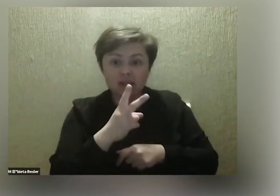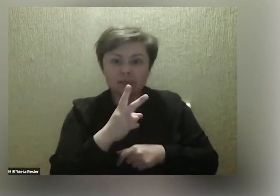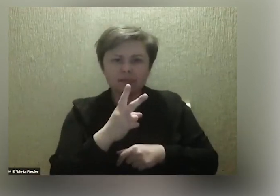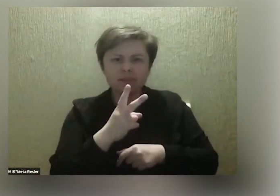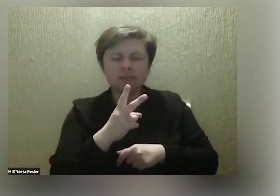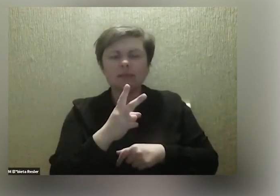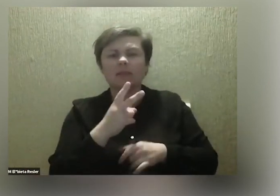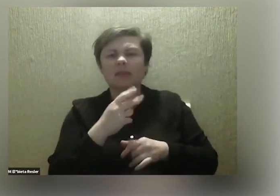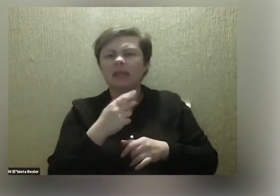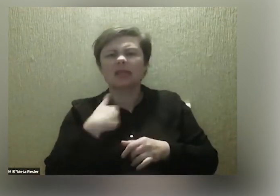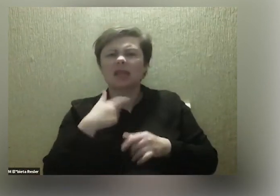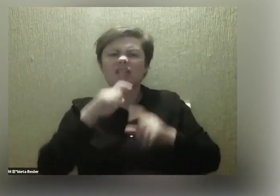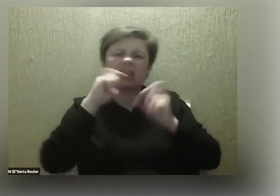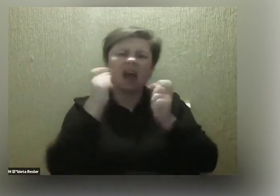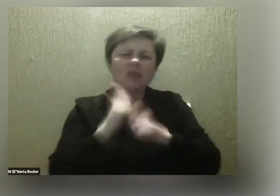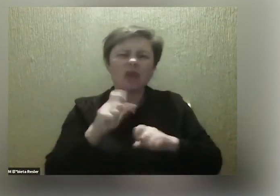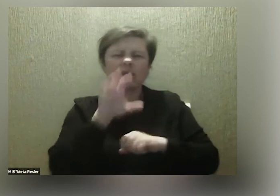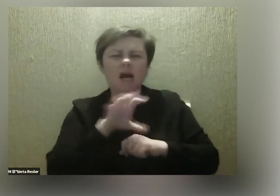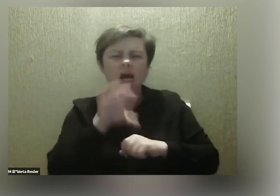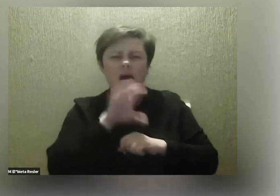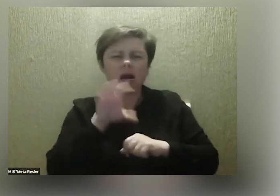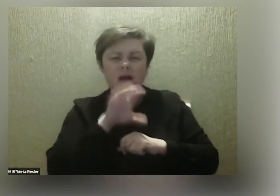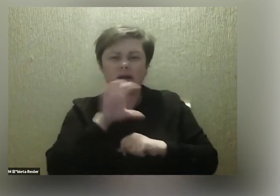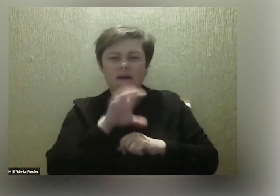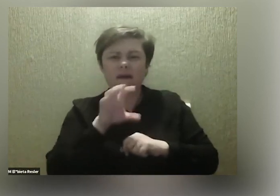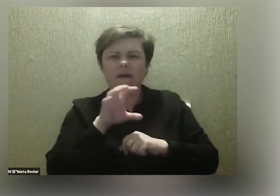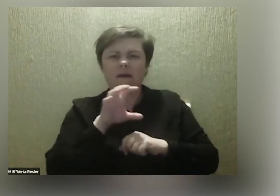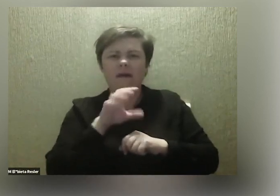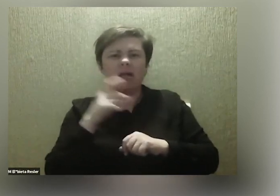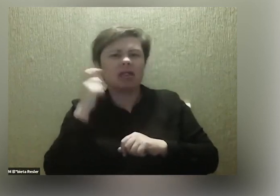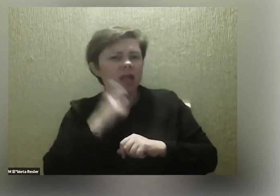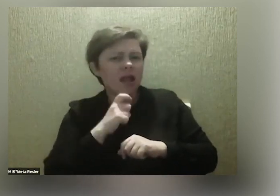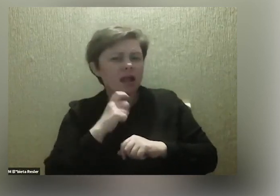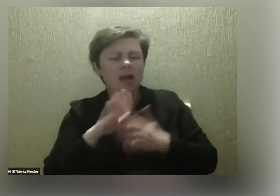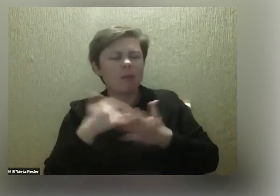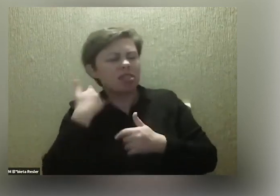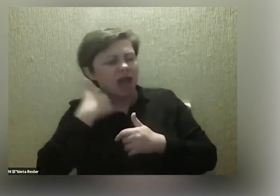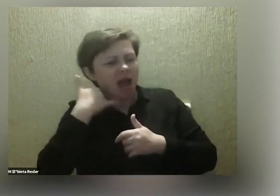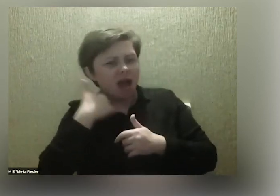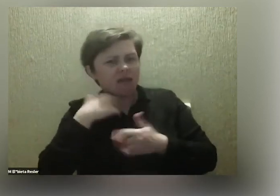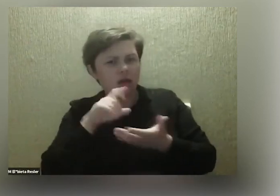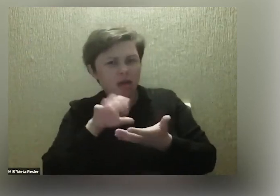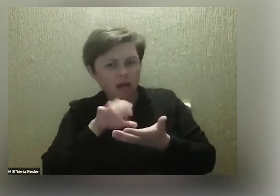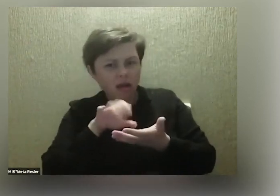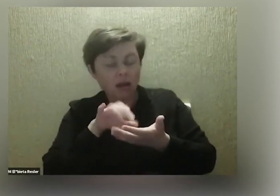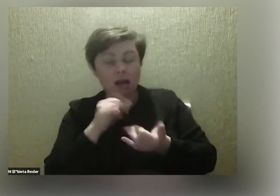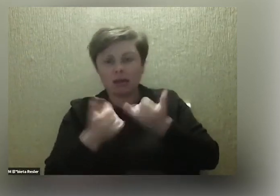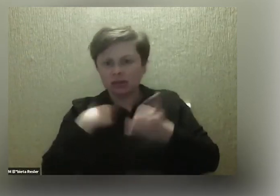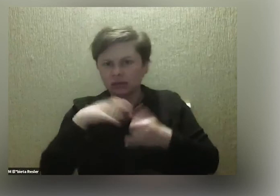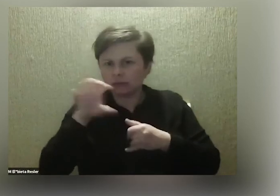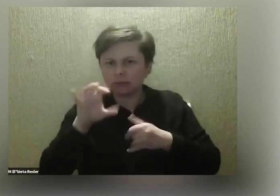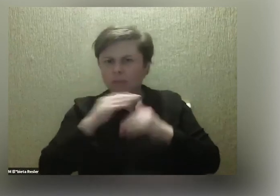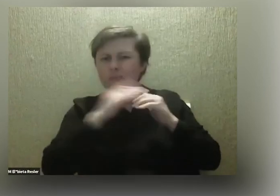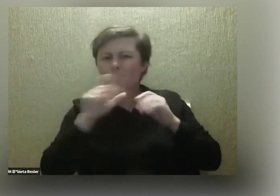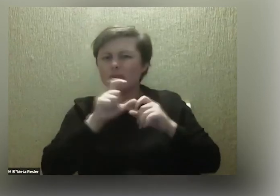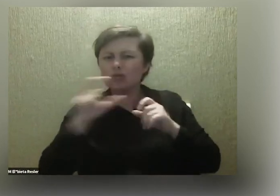to nawet nie to, że ja spędzam dużo czasu przy telefonie, tylko jeżeli zaczynam dostrzegać, że poziom czasu,